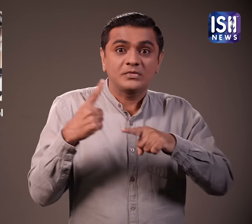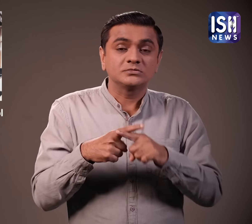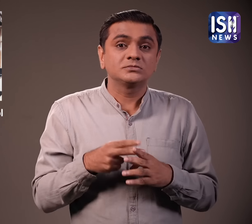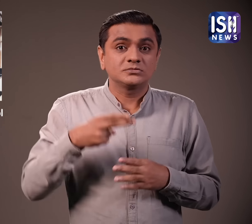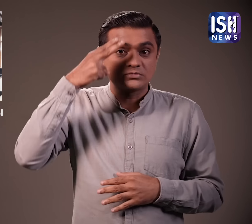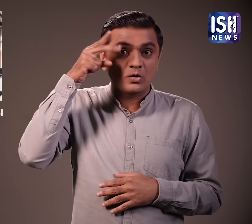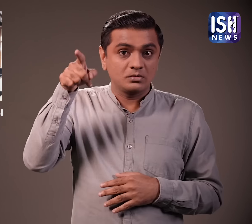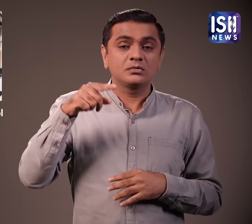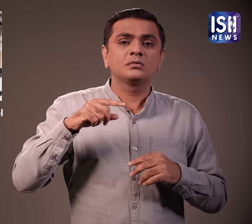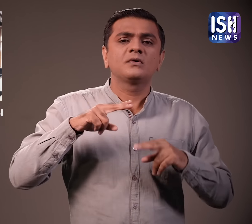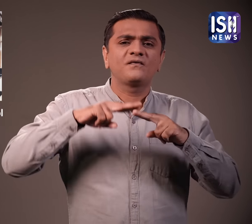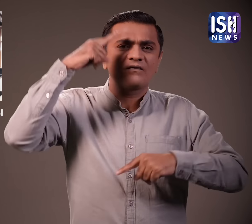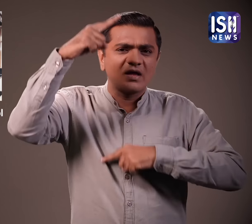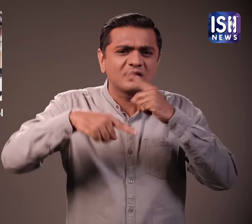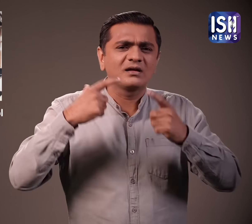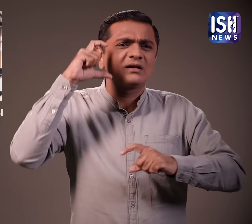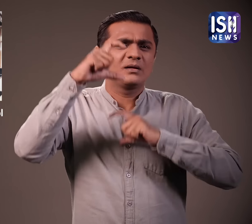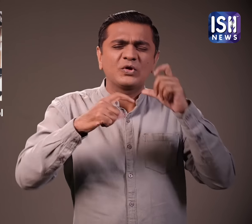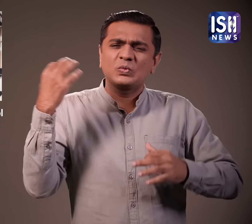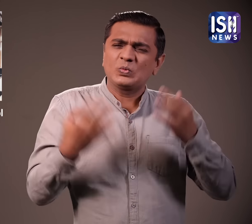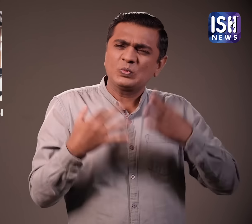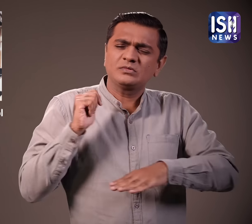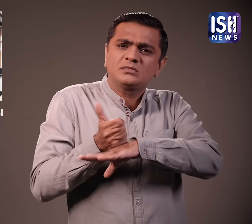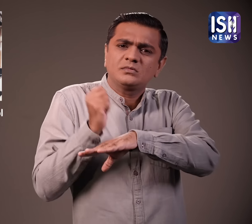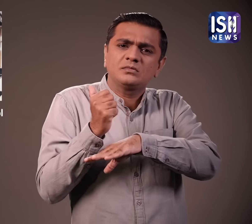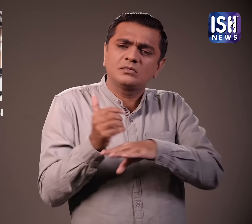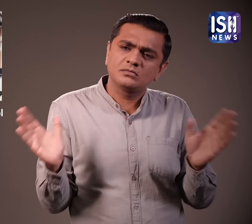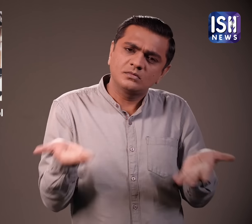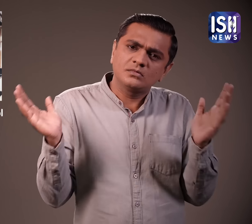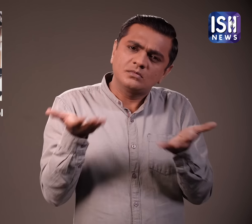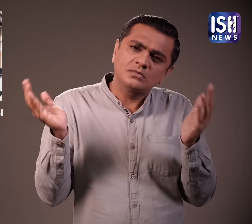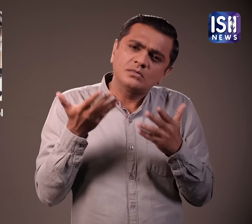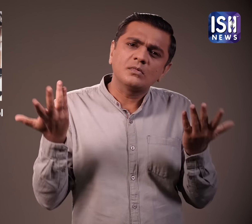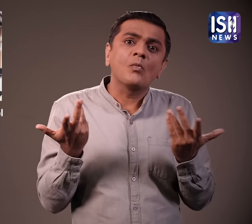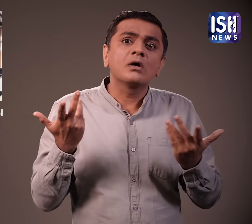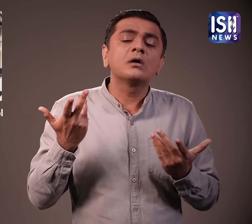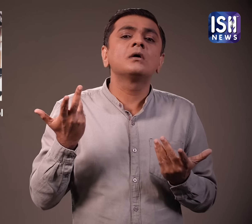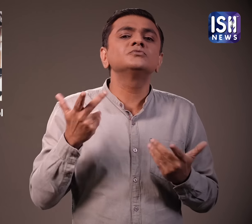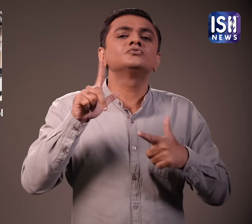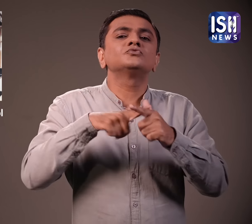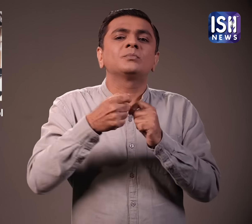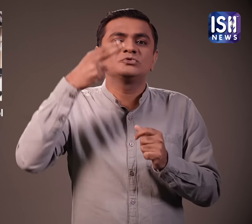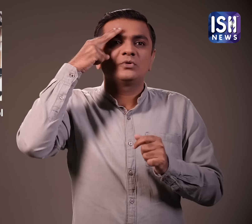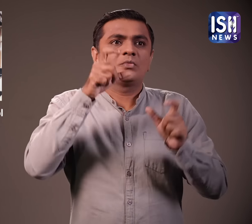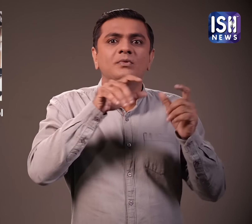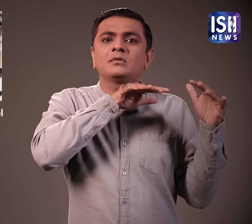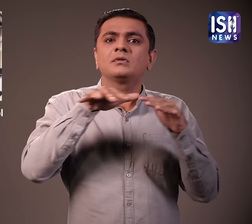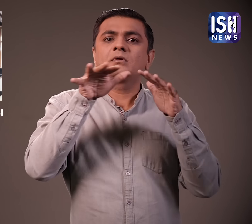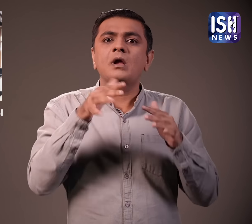देश नए उद्योगों और कंपनियों को भी प्रोचसाहित कर रहा है इसका उद्देश ये साउदी नागरिकों के लिए